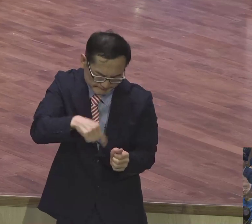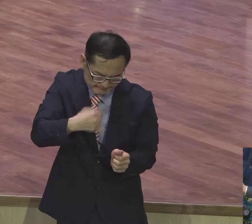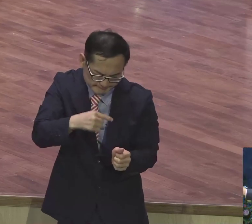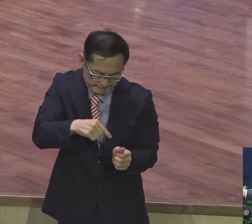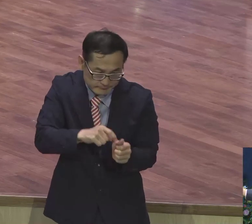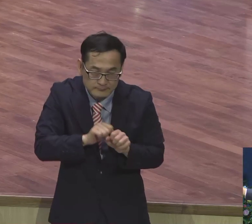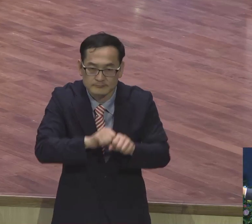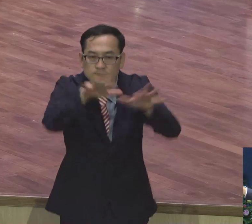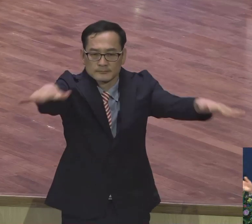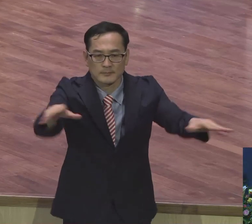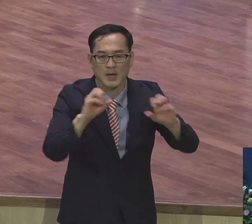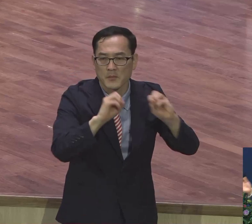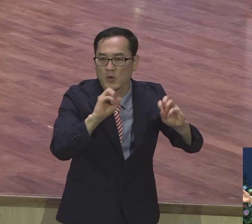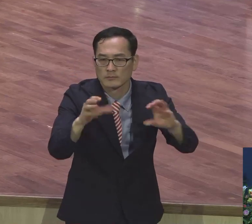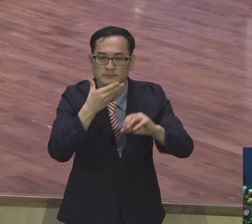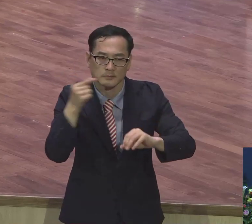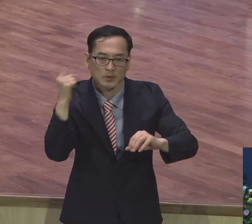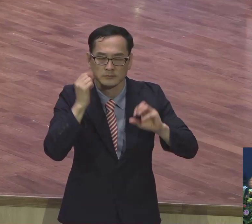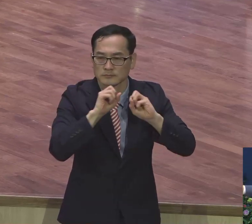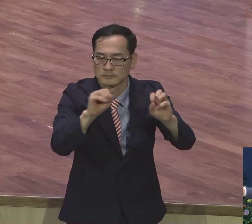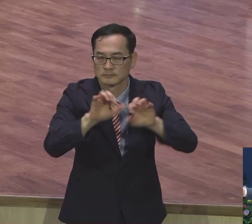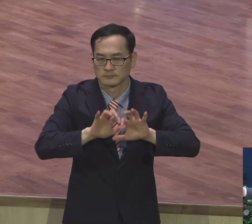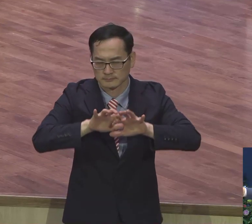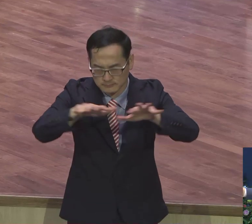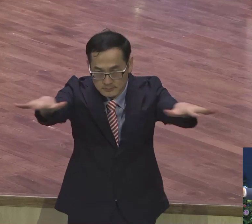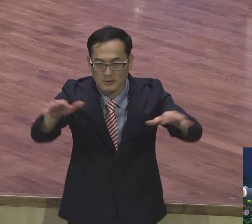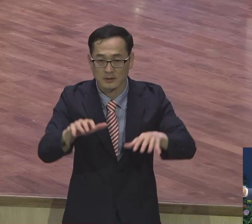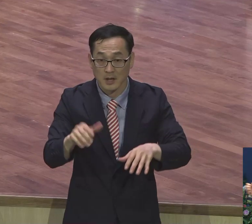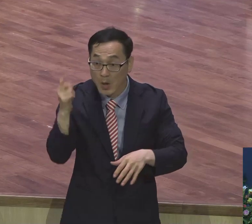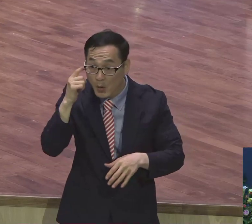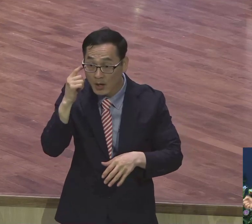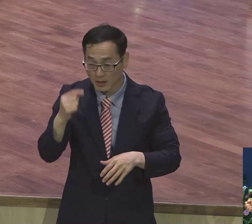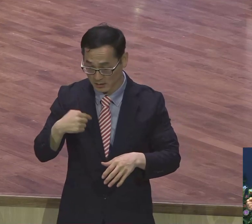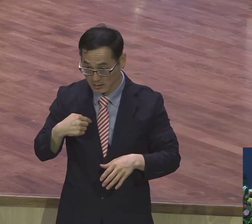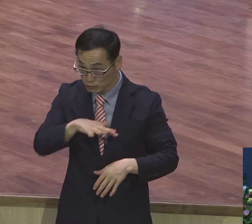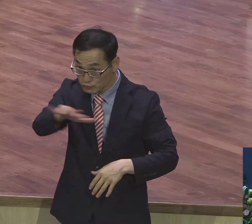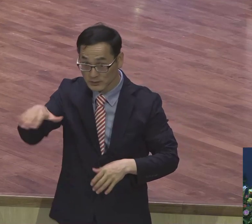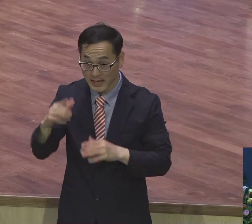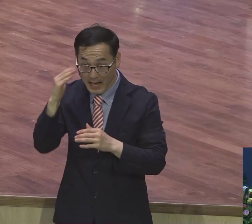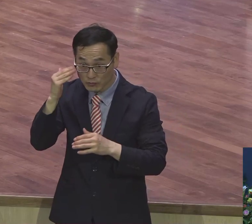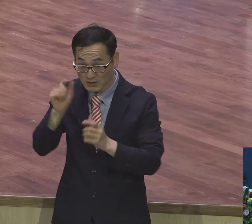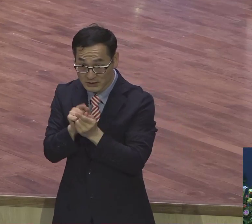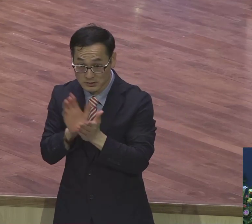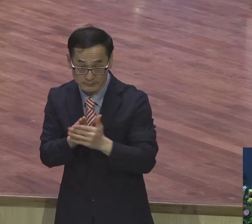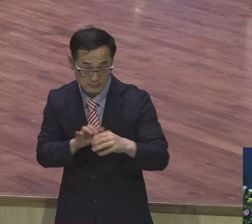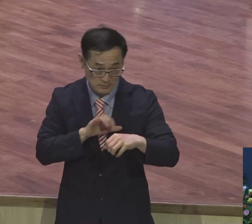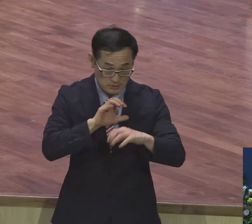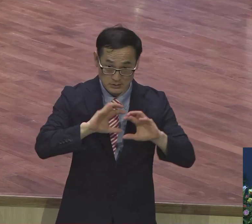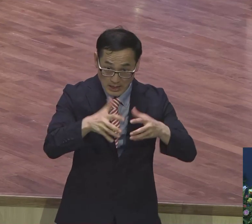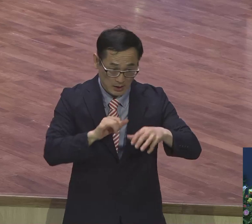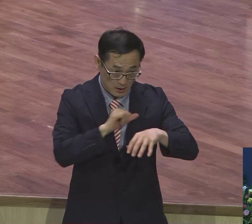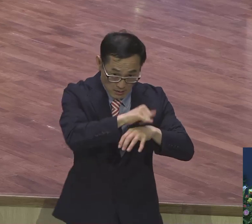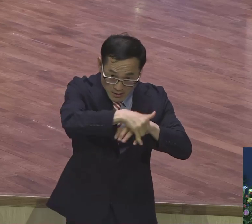훈련을 시켜서. 이분들을 하여금 현장에 가서. 우리 대신에 자기 나라에서 보금전거 하려고. 훈련 받아야지.